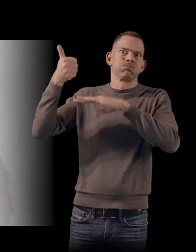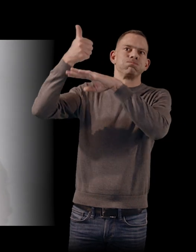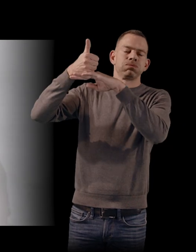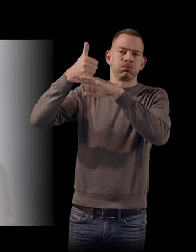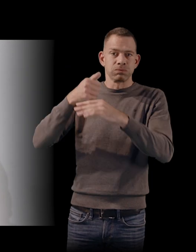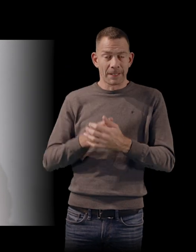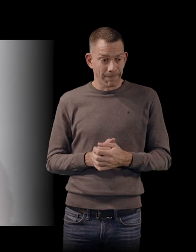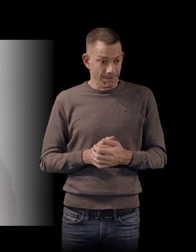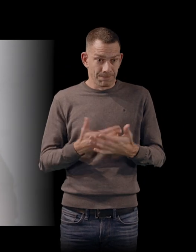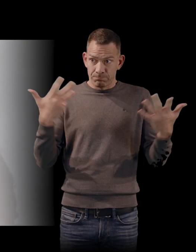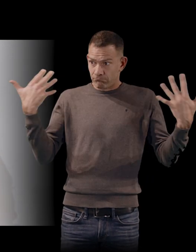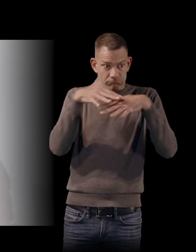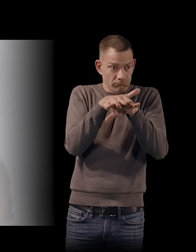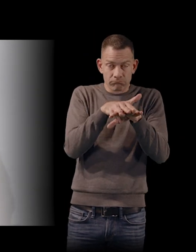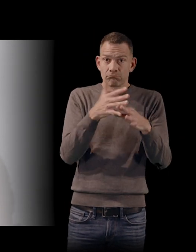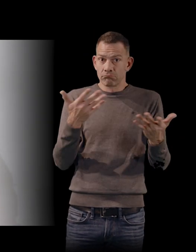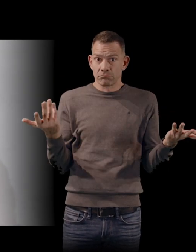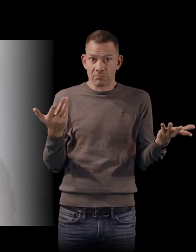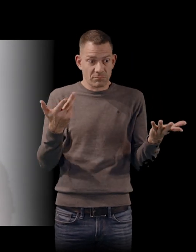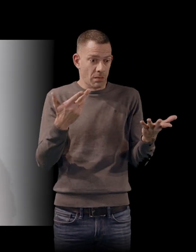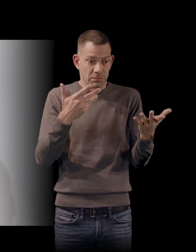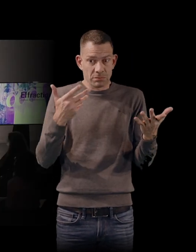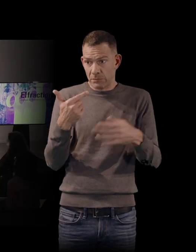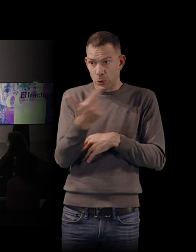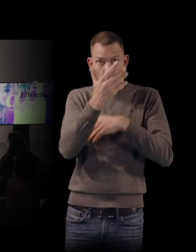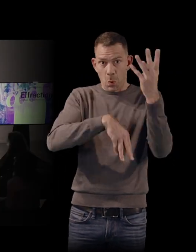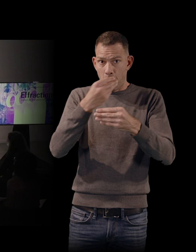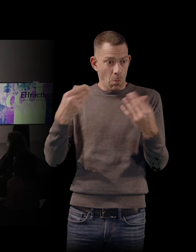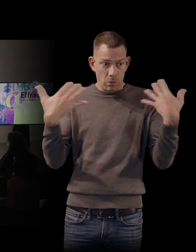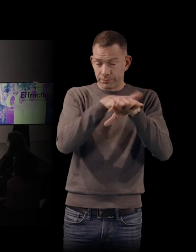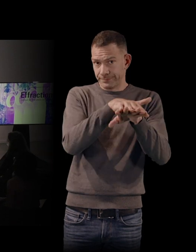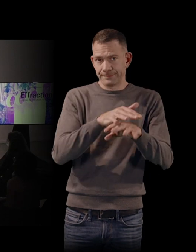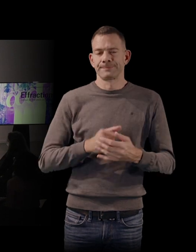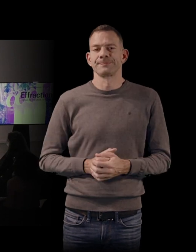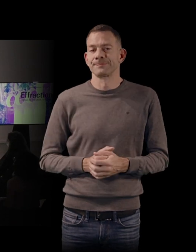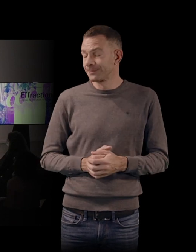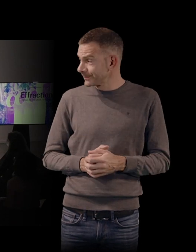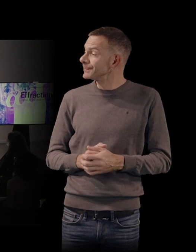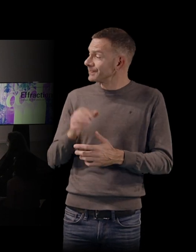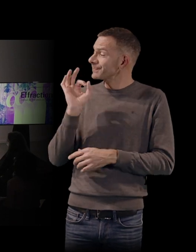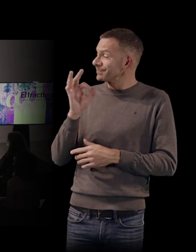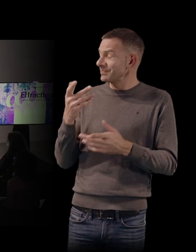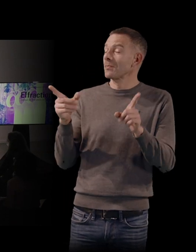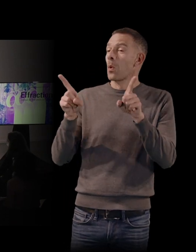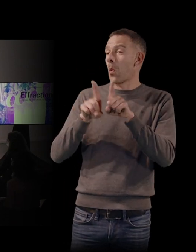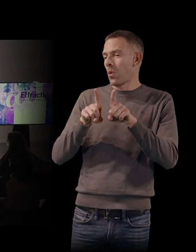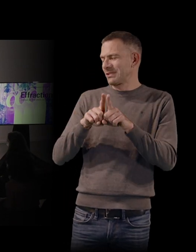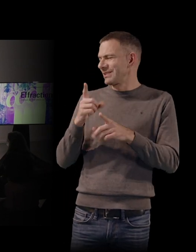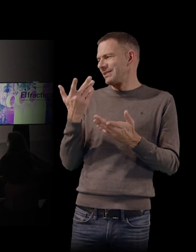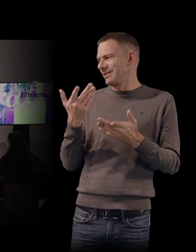Donc, a fait collaborer ce monde-là à ce moment-là. Oui, et il y a une autre chose qu'il faut peut-être aborder tout de suite aussi, c'est que